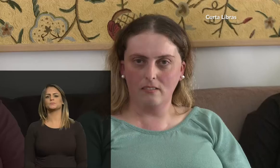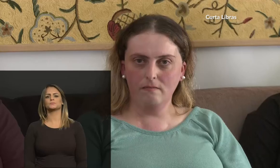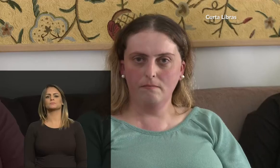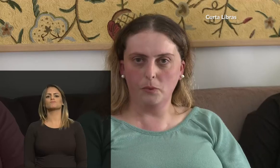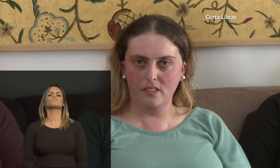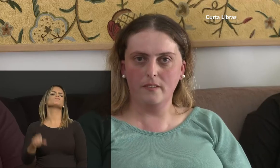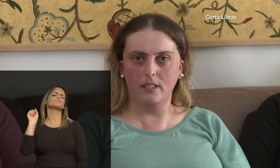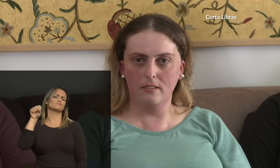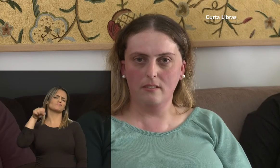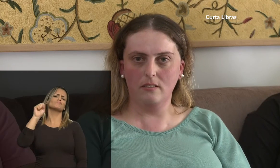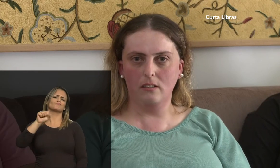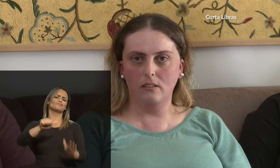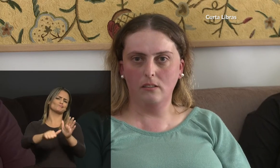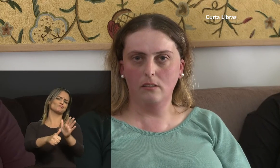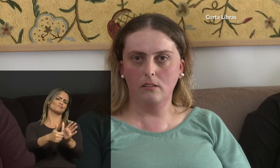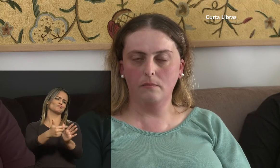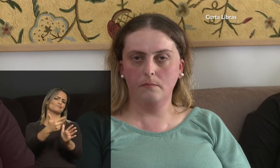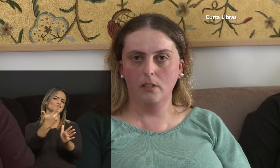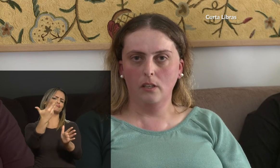Sim, muitas vezes.